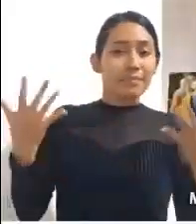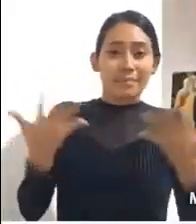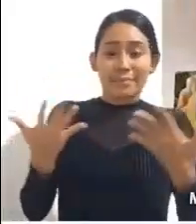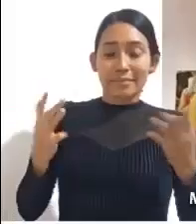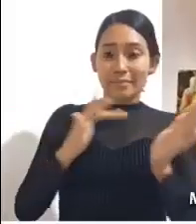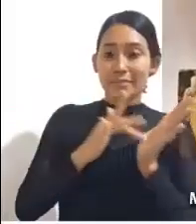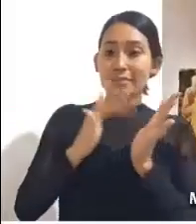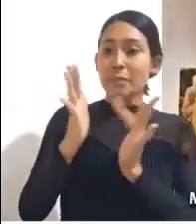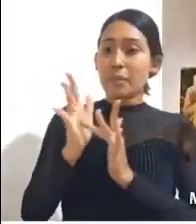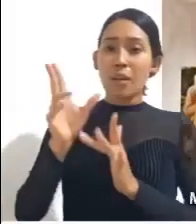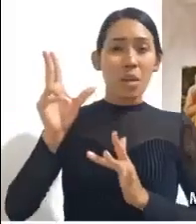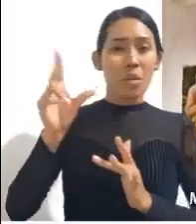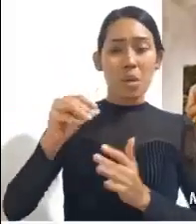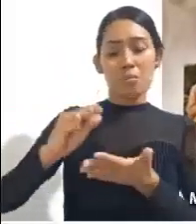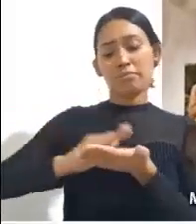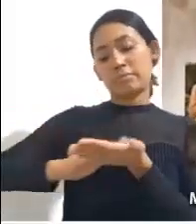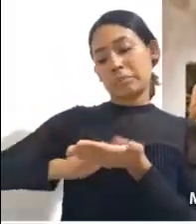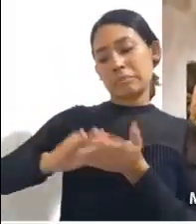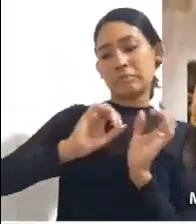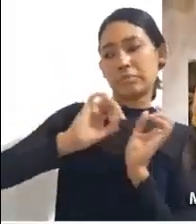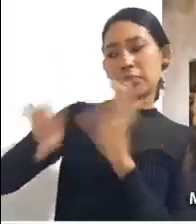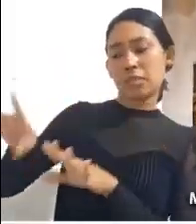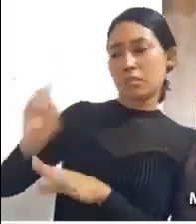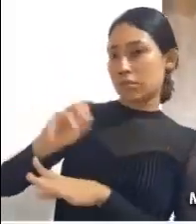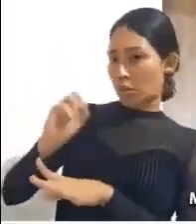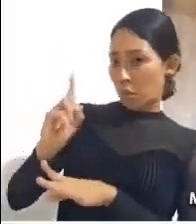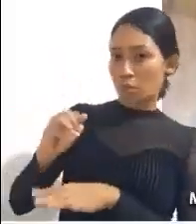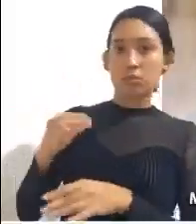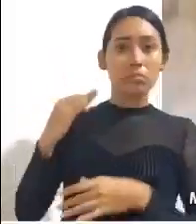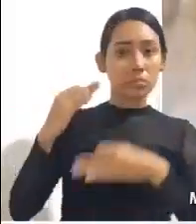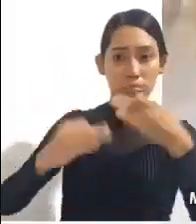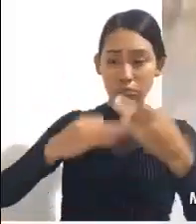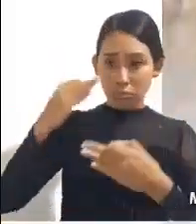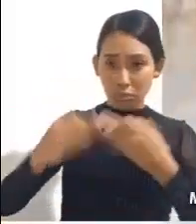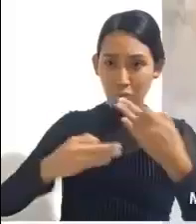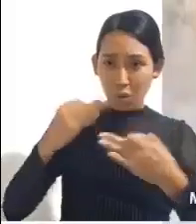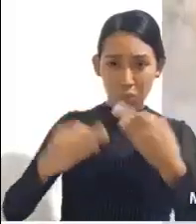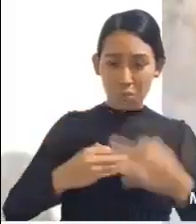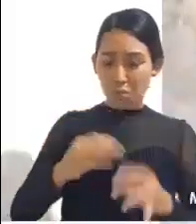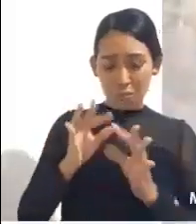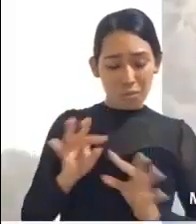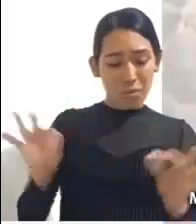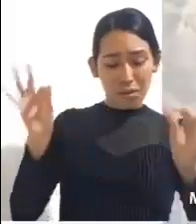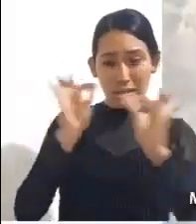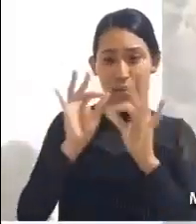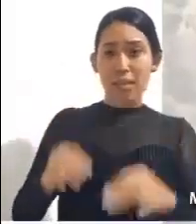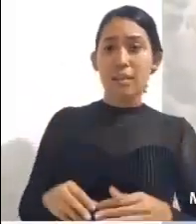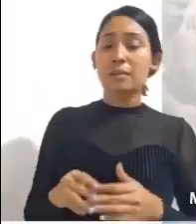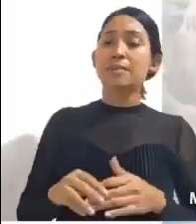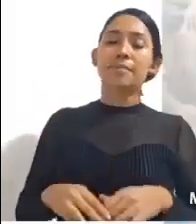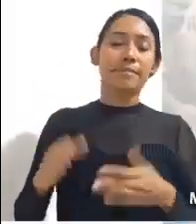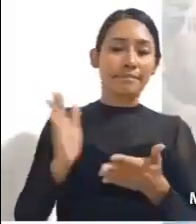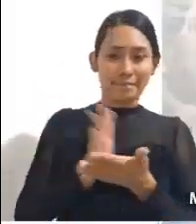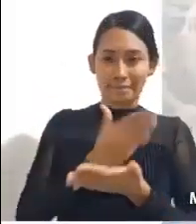Dios y no puede ser nunca eliminada. Igualmente señala que todo lo que atenta contra la